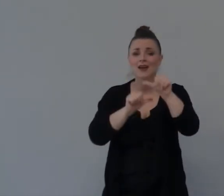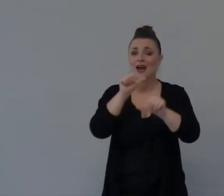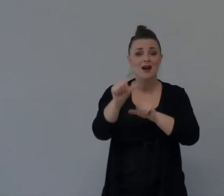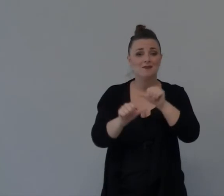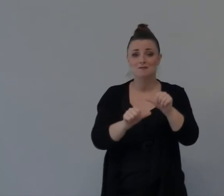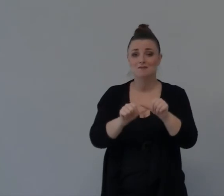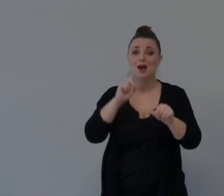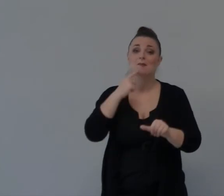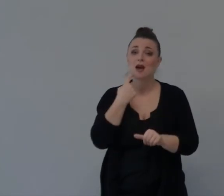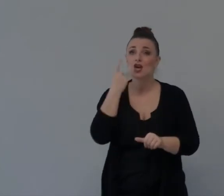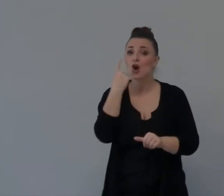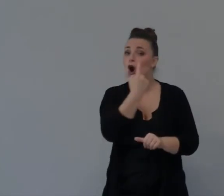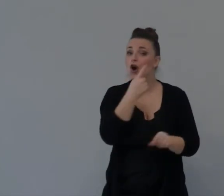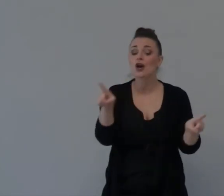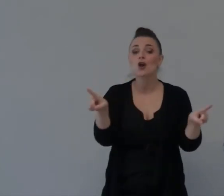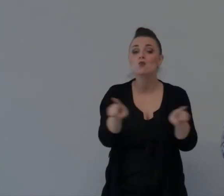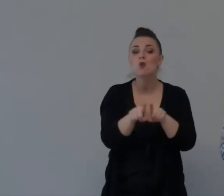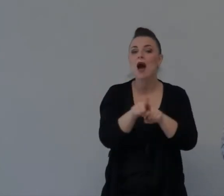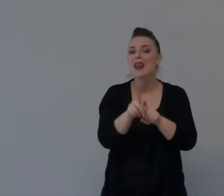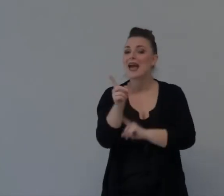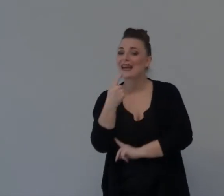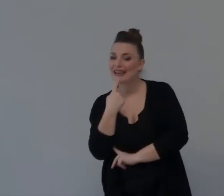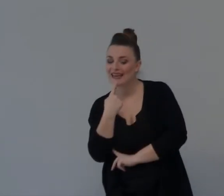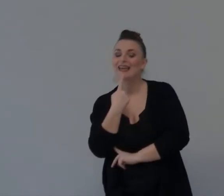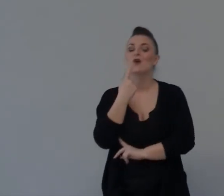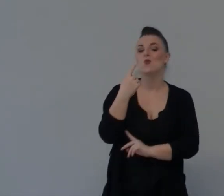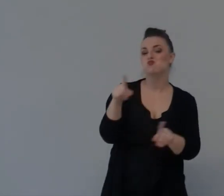Hanno Guardato Il Magliore Della Sopera Torniamoci A Precar